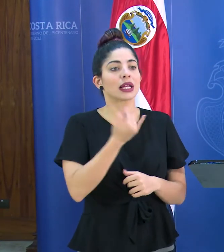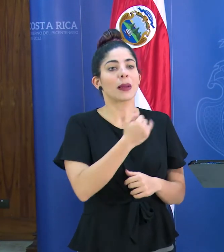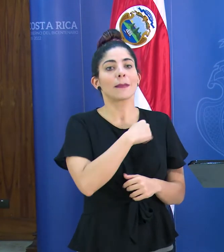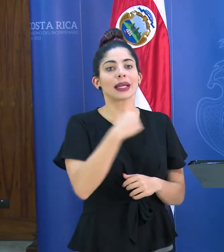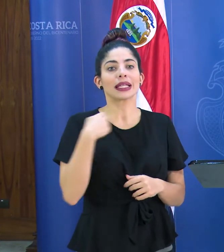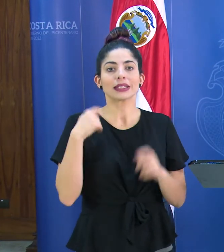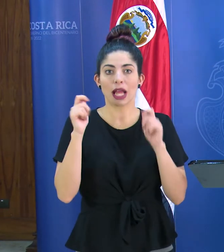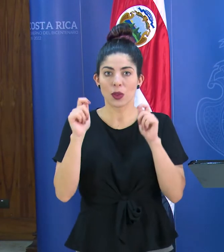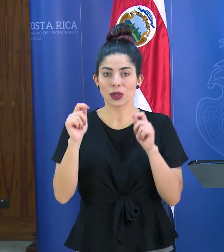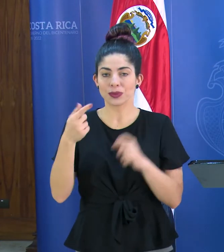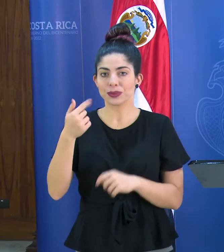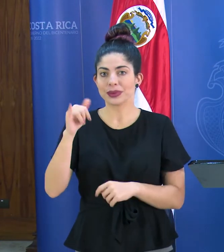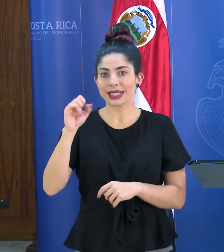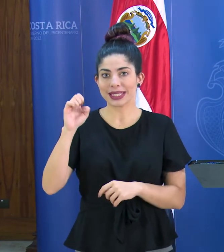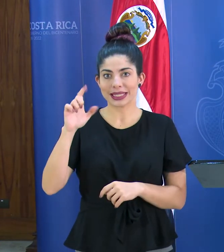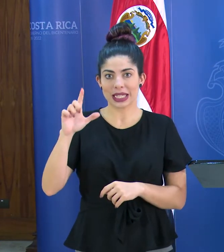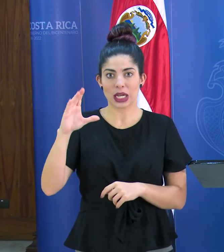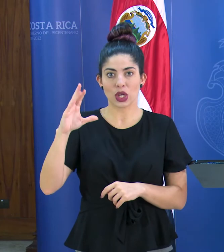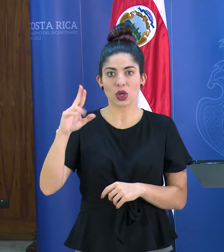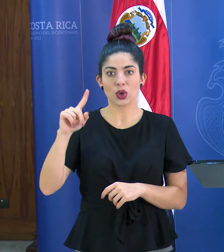correcto doña Giselle Cruz